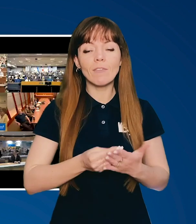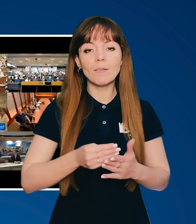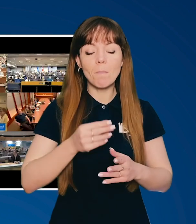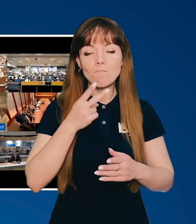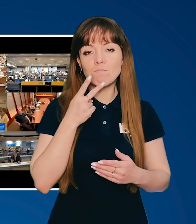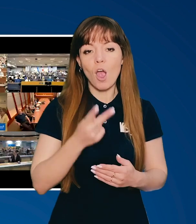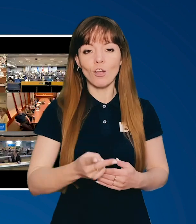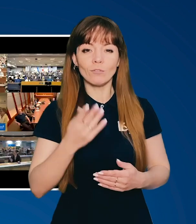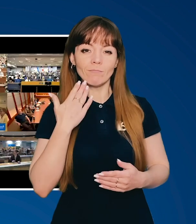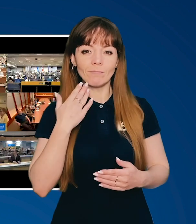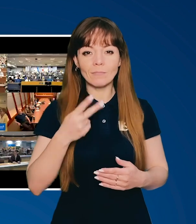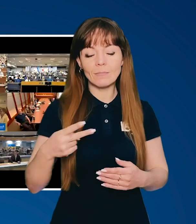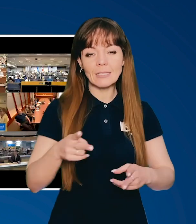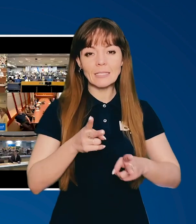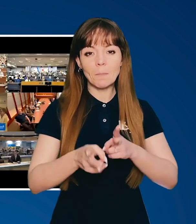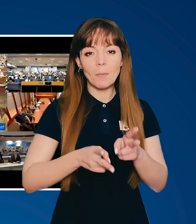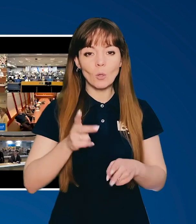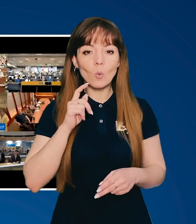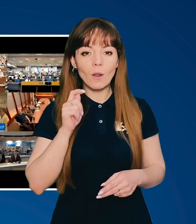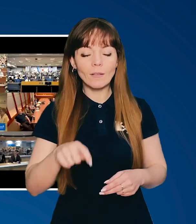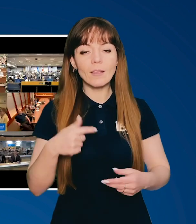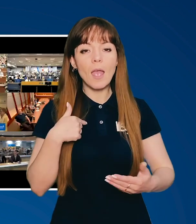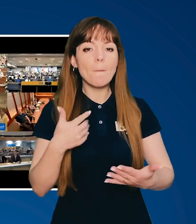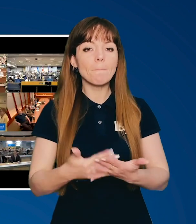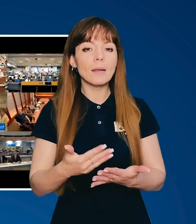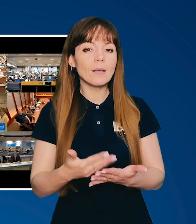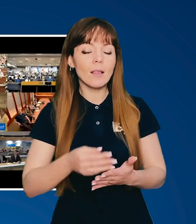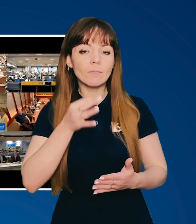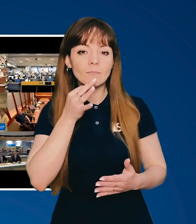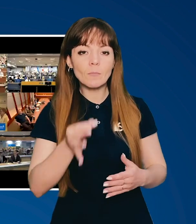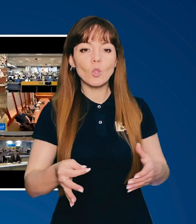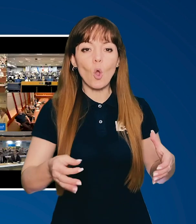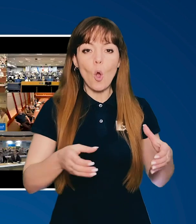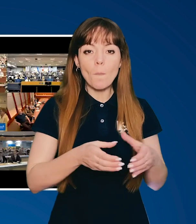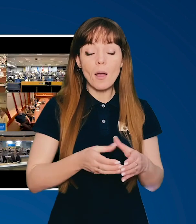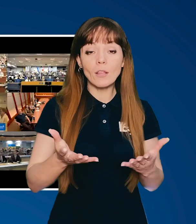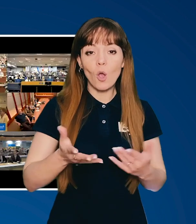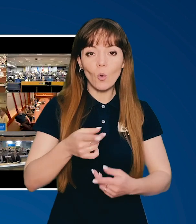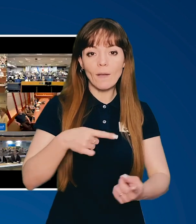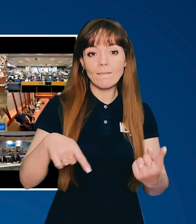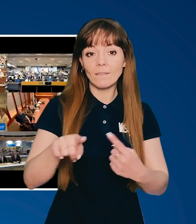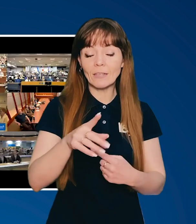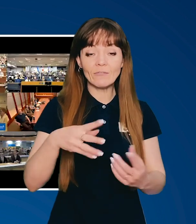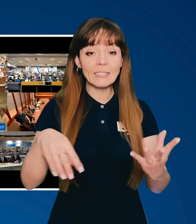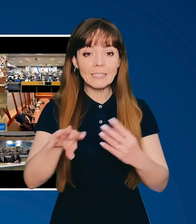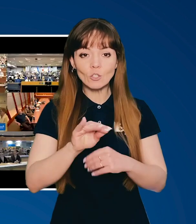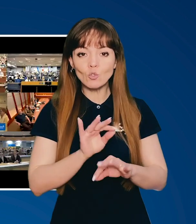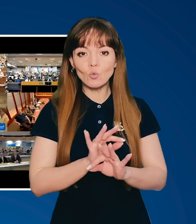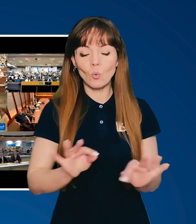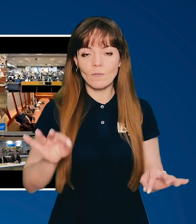бачення змін в Україні, я навів приклад команди, яку всі ви чудово знаєте.